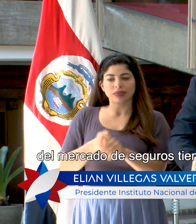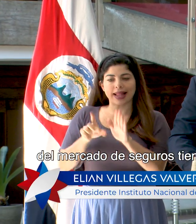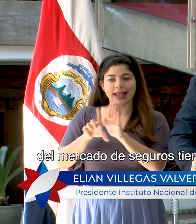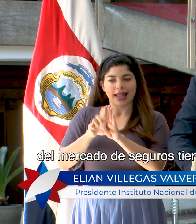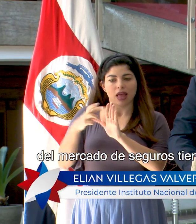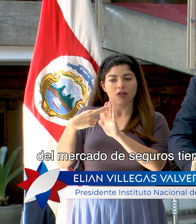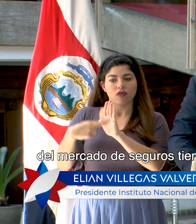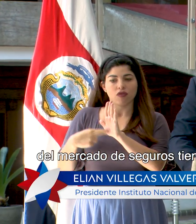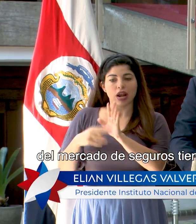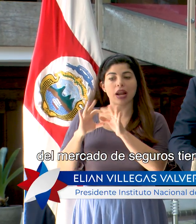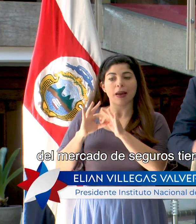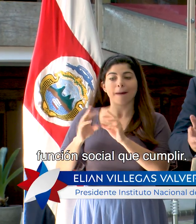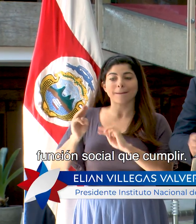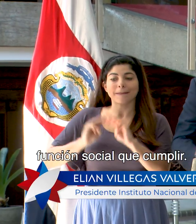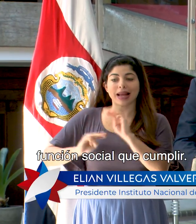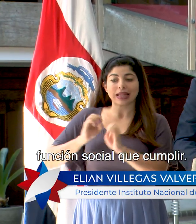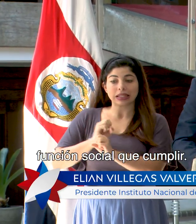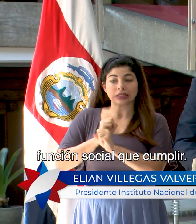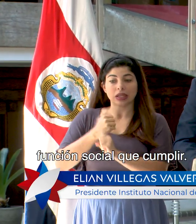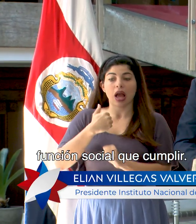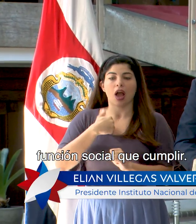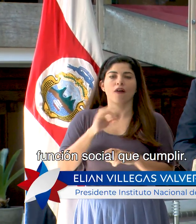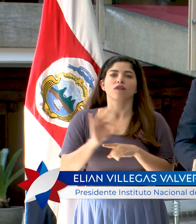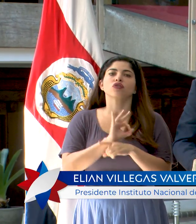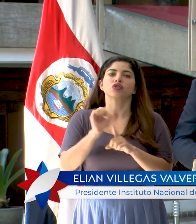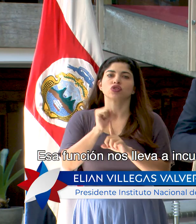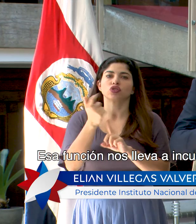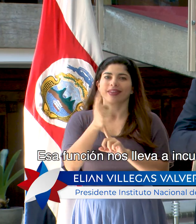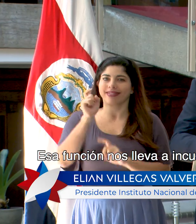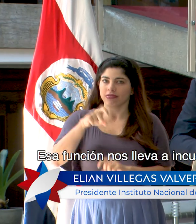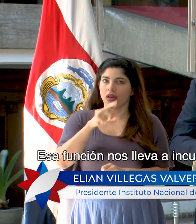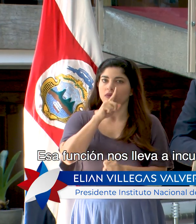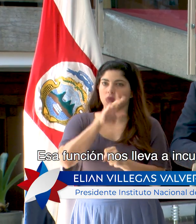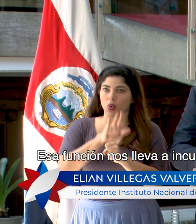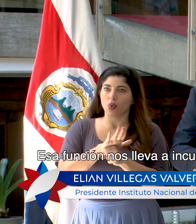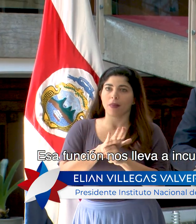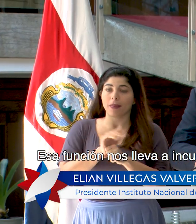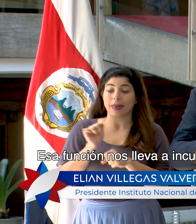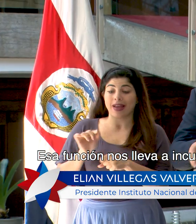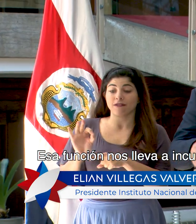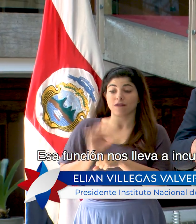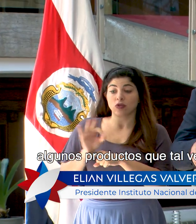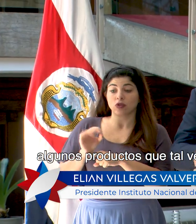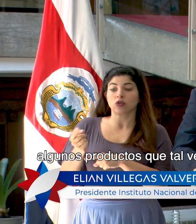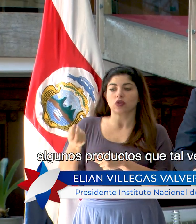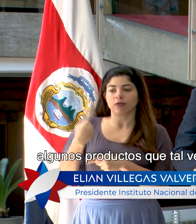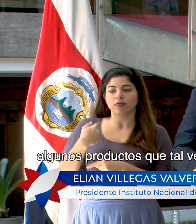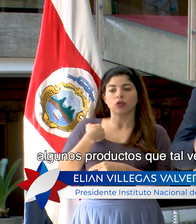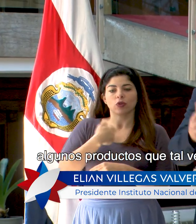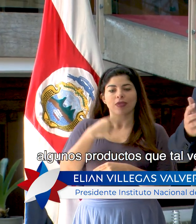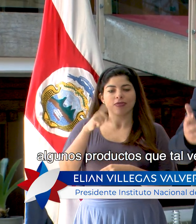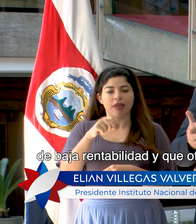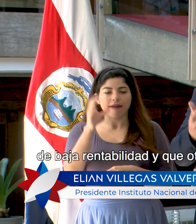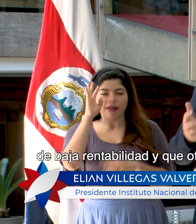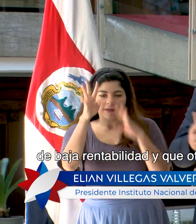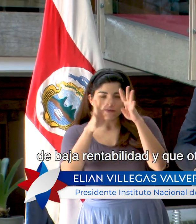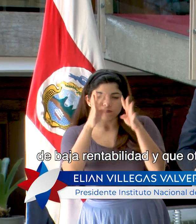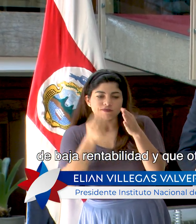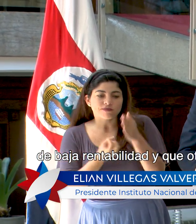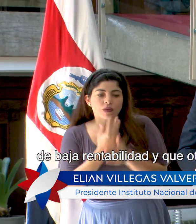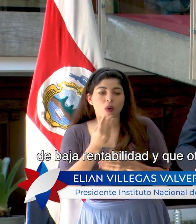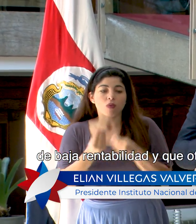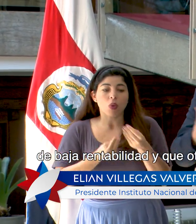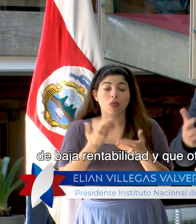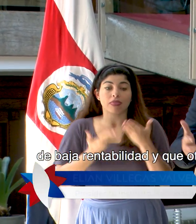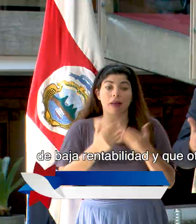reguladora del mercado de seguros, tiene una función social que cumplir. Esa función nos lleva a incursionar en algunos productos que tal vez sean de baja